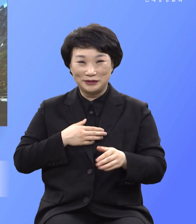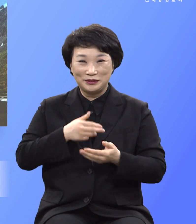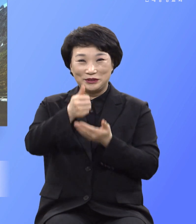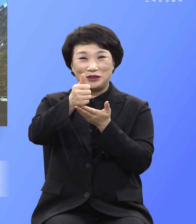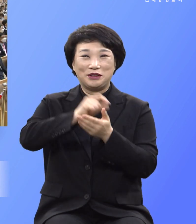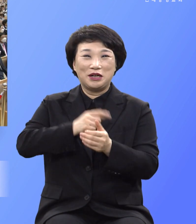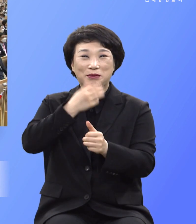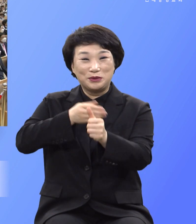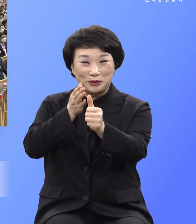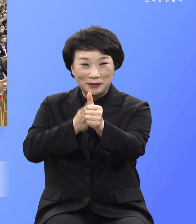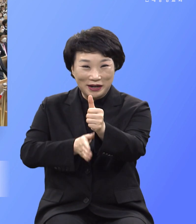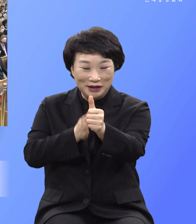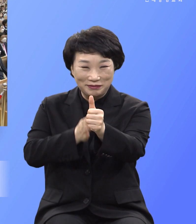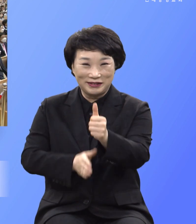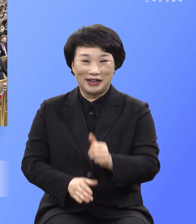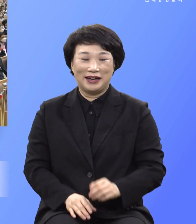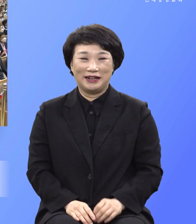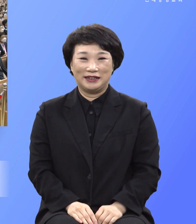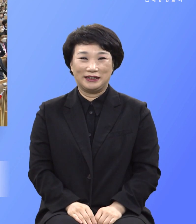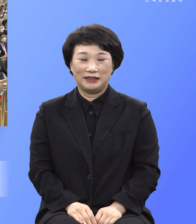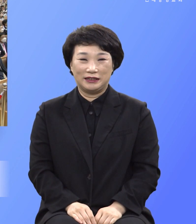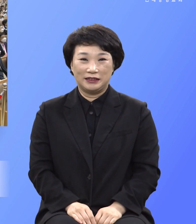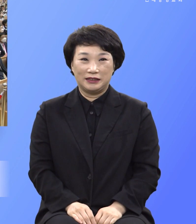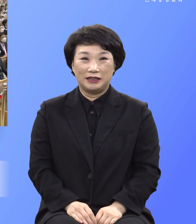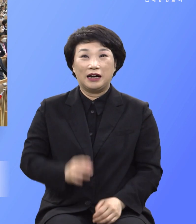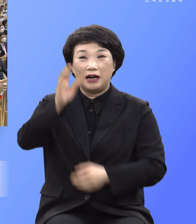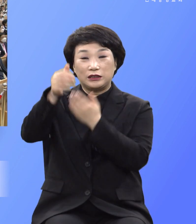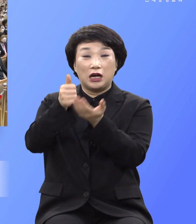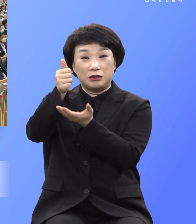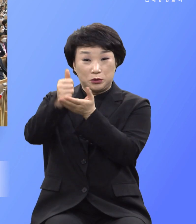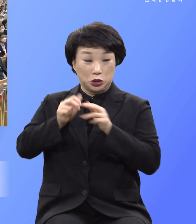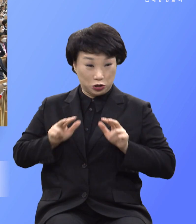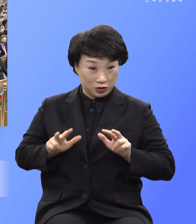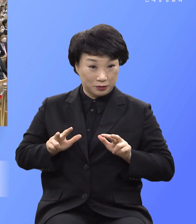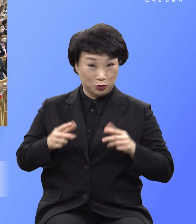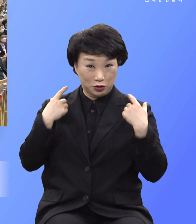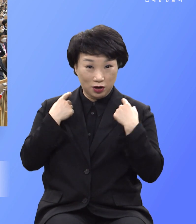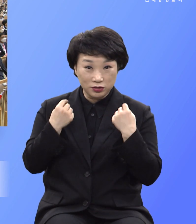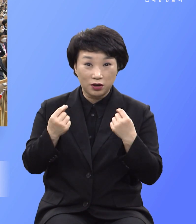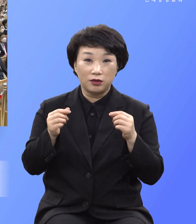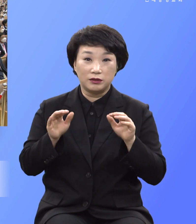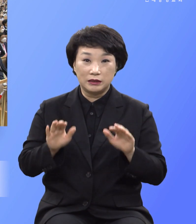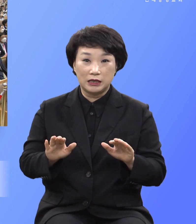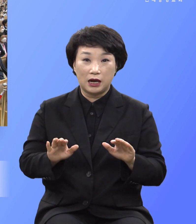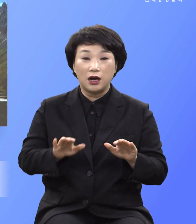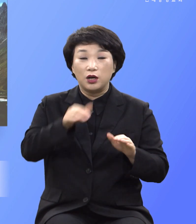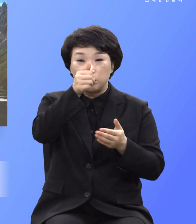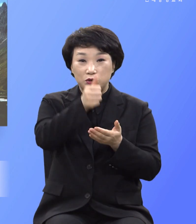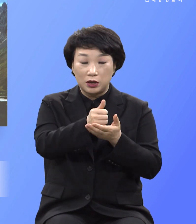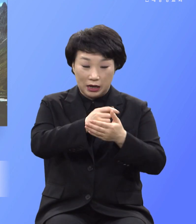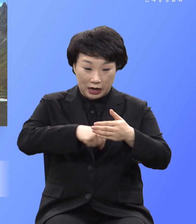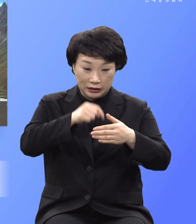축복합니다 하나님은 죽음도 여전히 죄 아래서